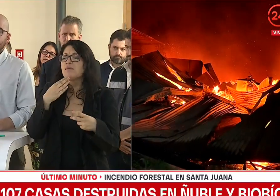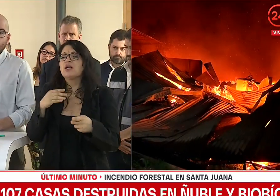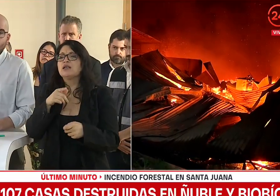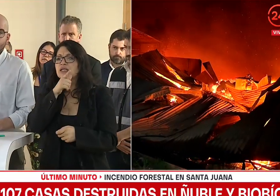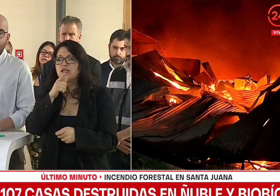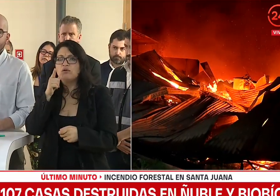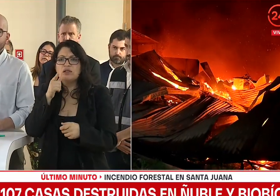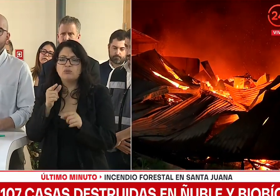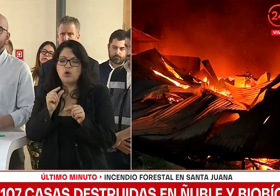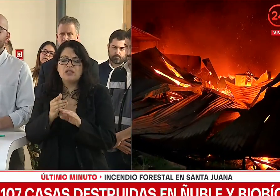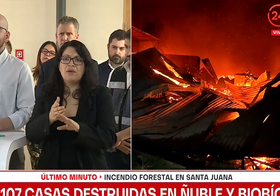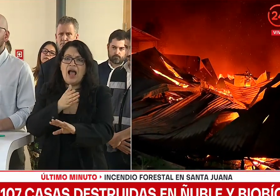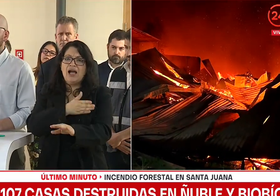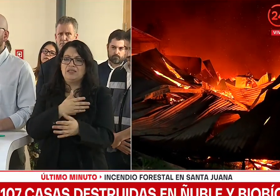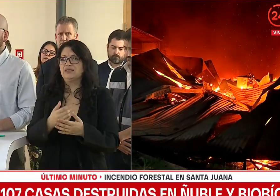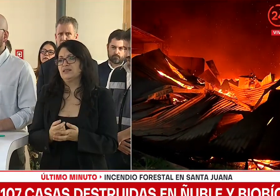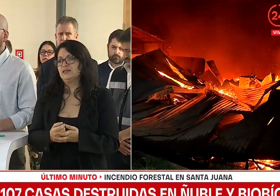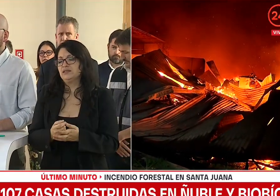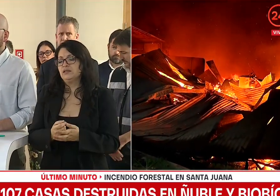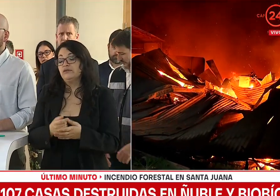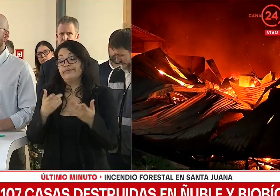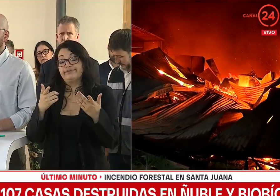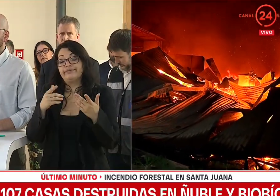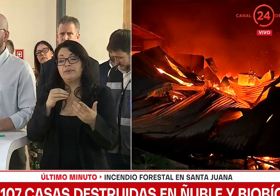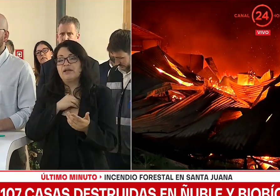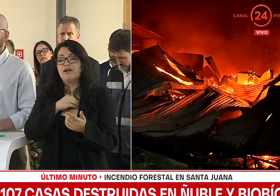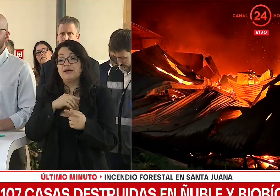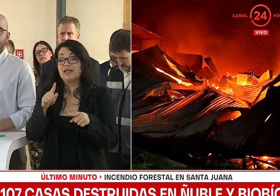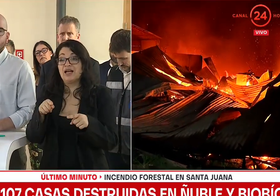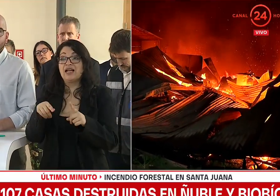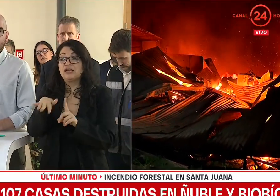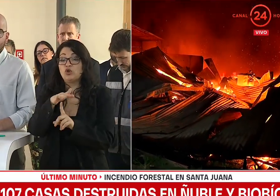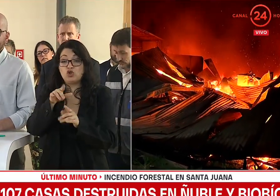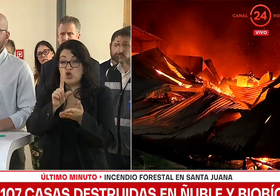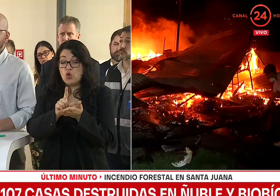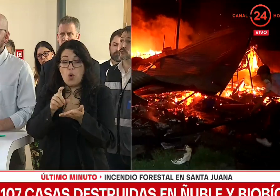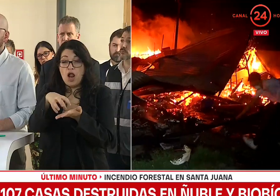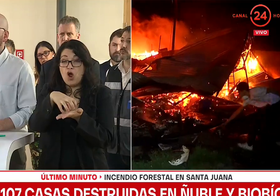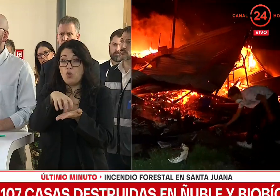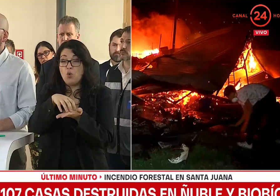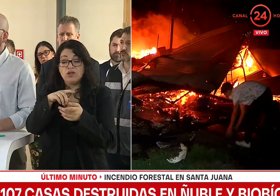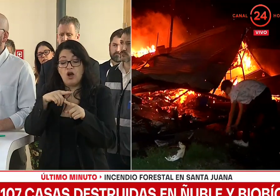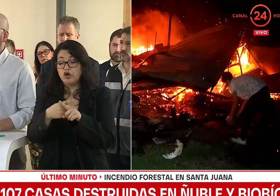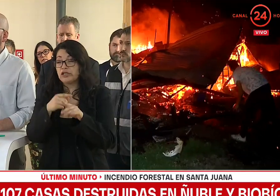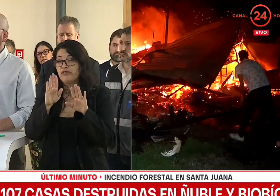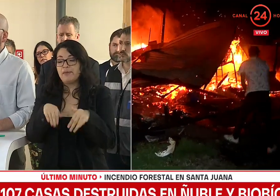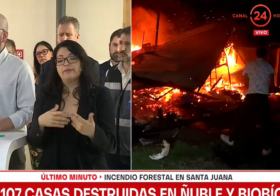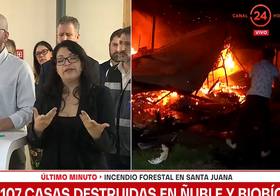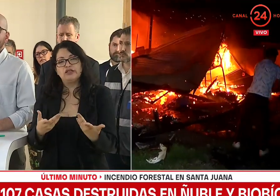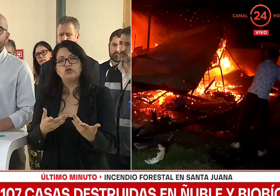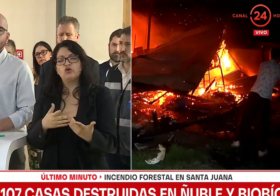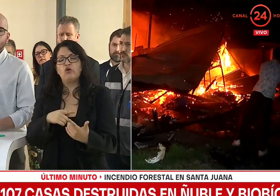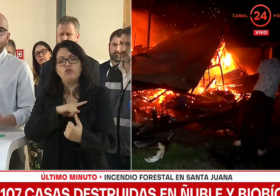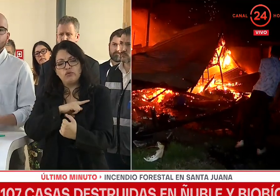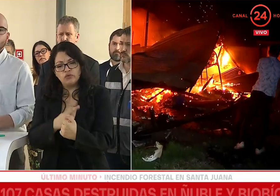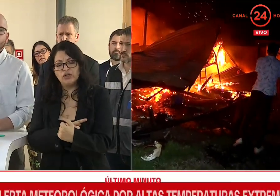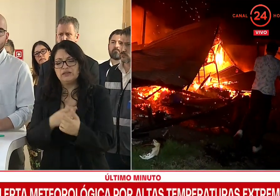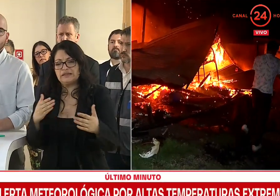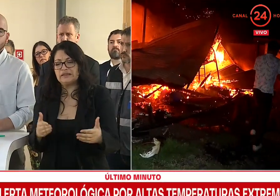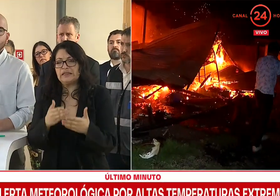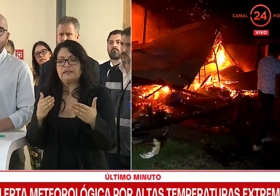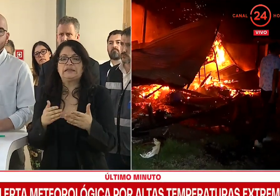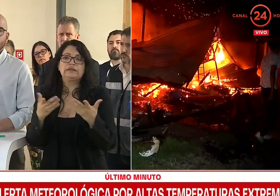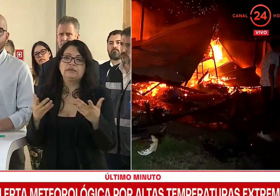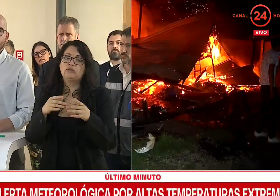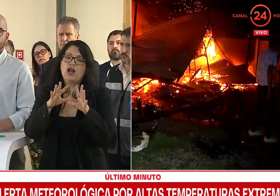Juana hace pocas semanas, que lamentablemente estaría repitiéndose la situación en dicha comuna. Así que le mandamos mucha fuerza a todas las familias que están viviendo